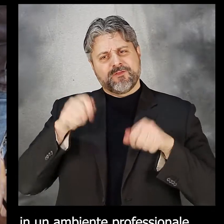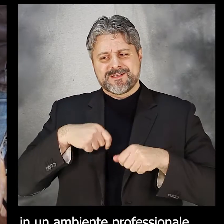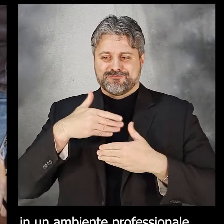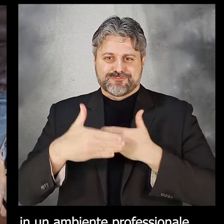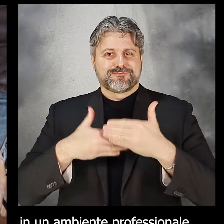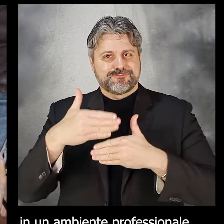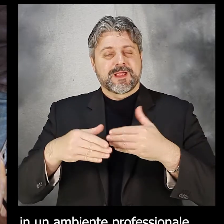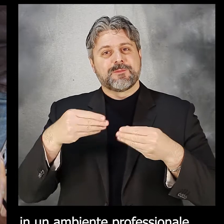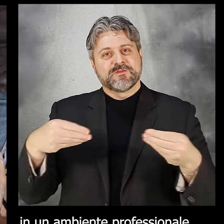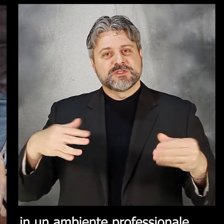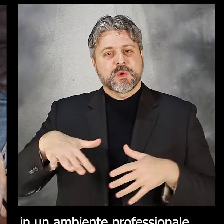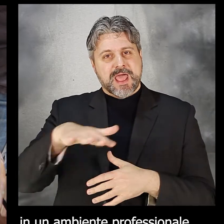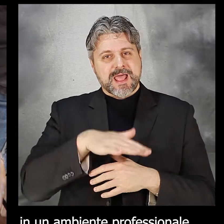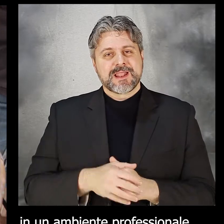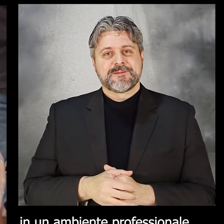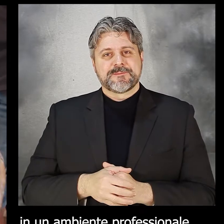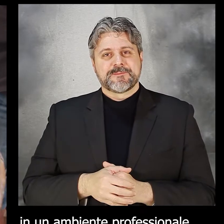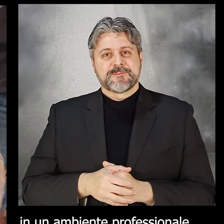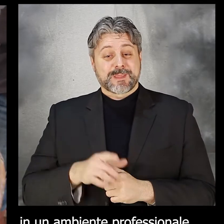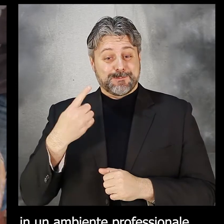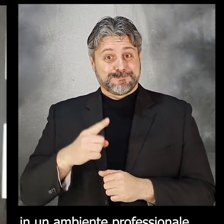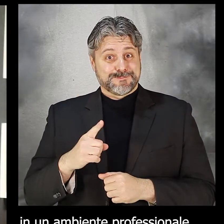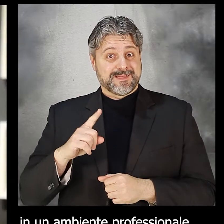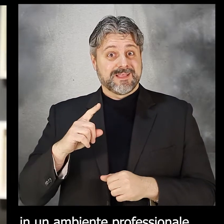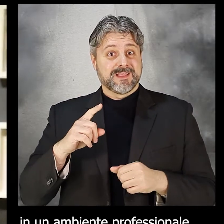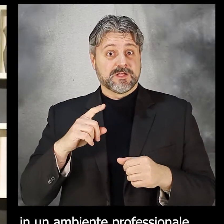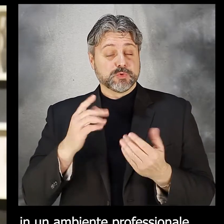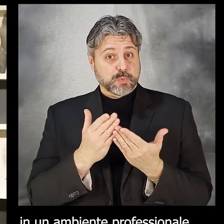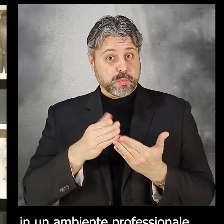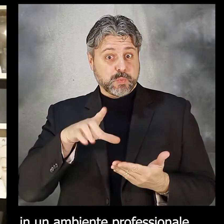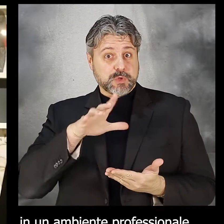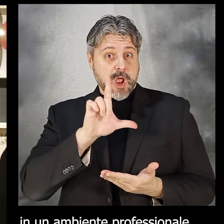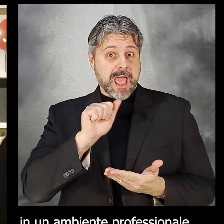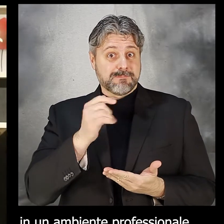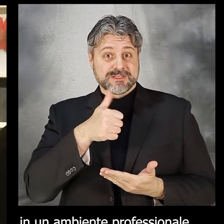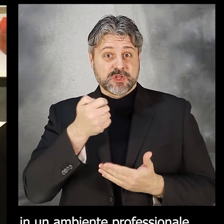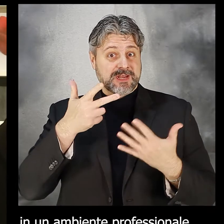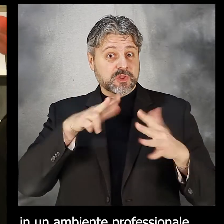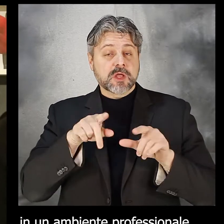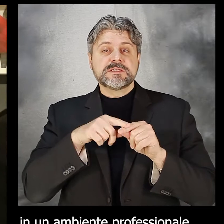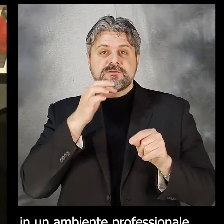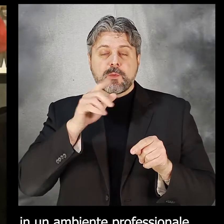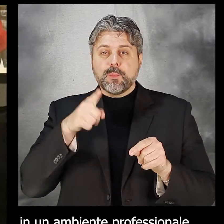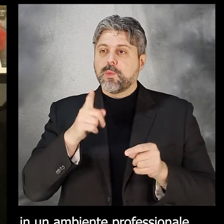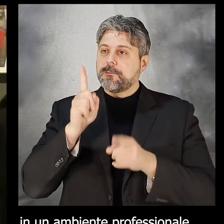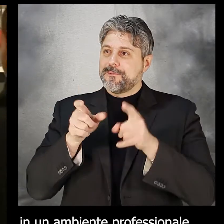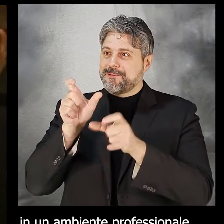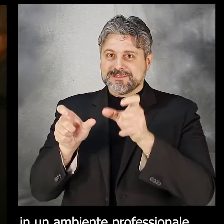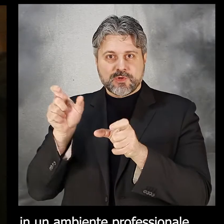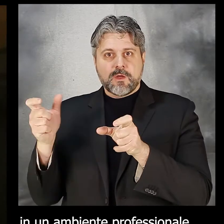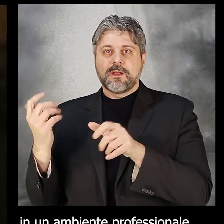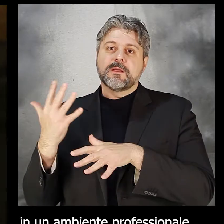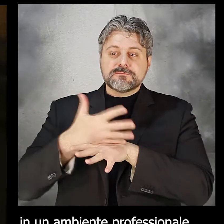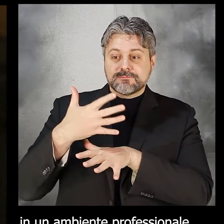passi in un ambiente professionale. Uno strumento che prevede, tra le altre cose, il coinvolgimento